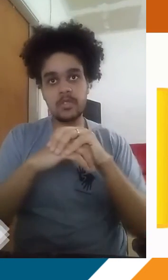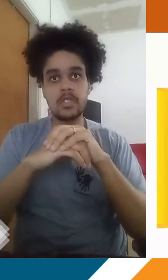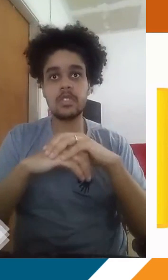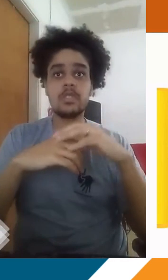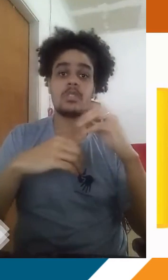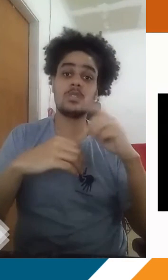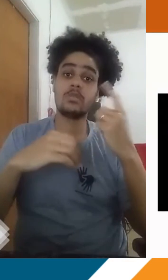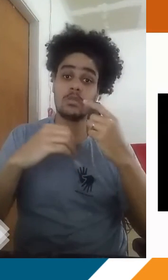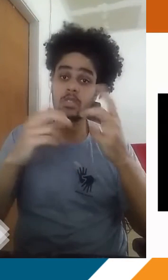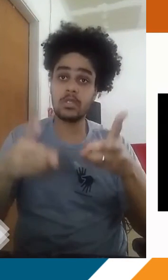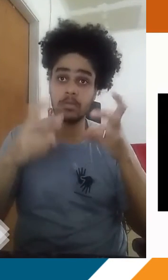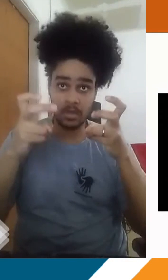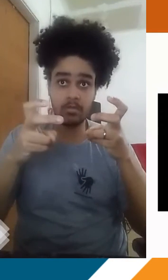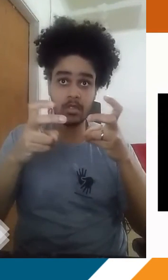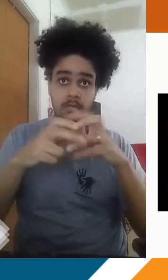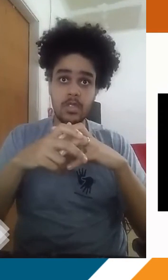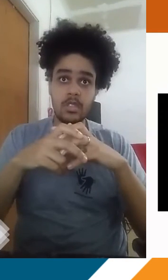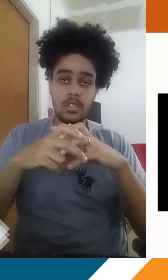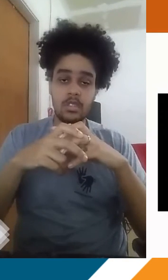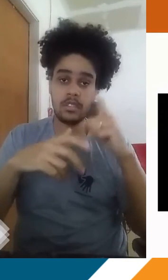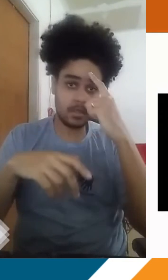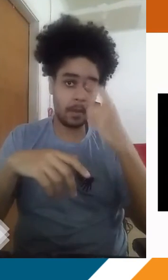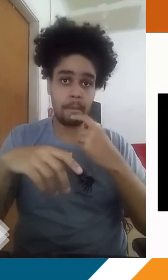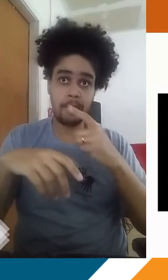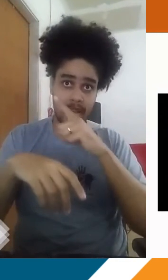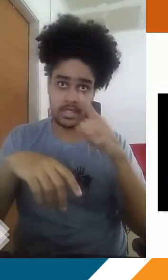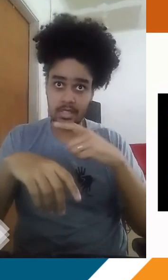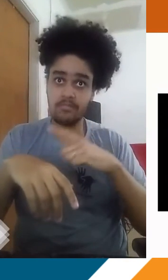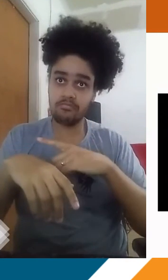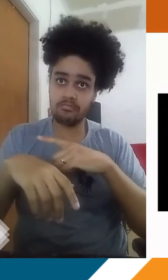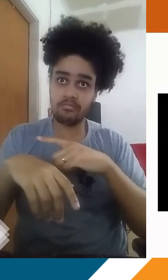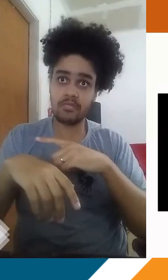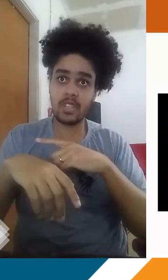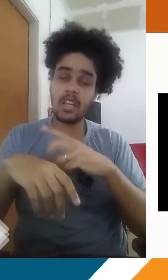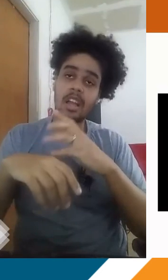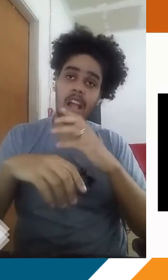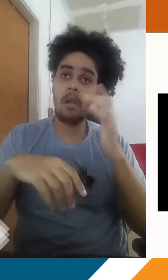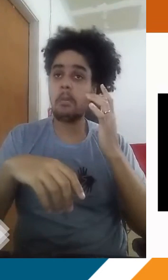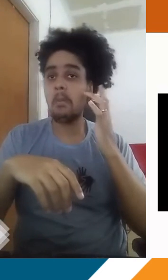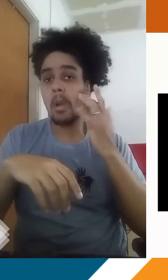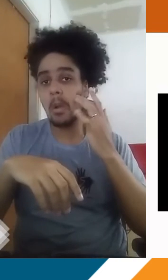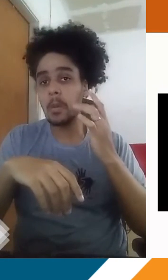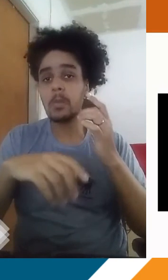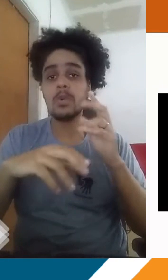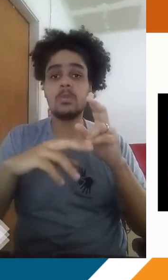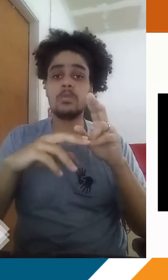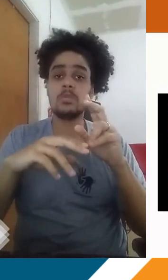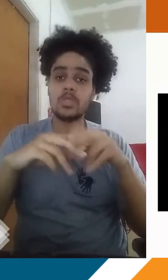camada de ozônio. E a gente pode perceber, de acordo com essas imagens aí que a gente tem, que provavelmente, por